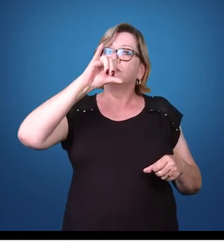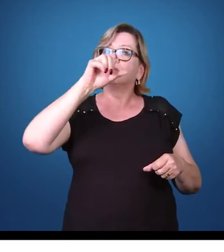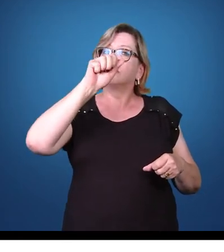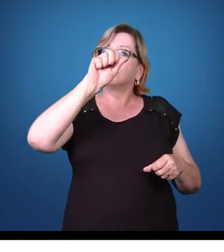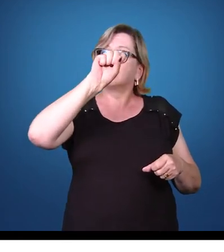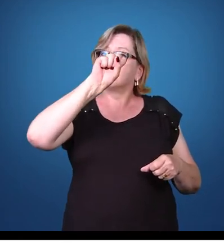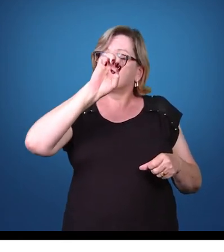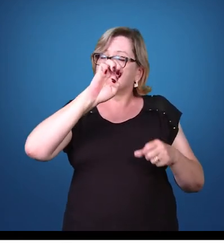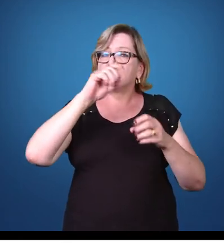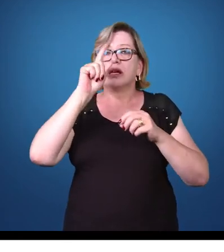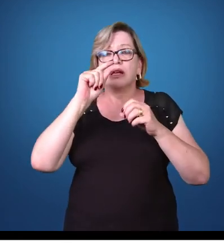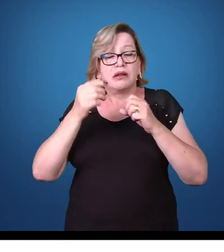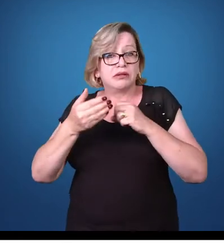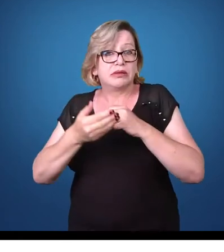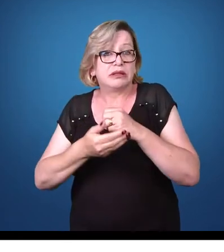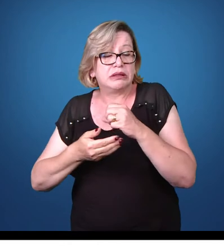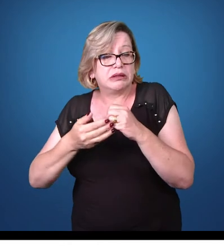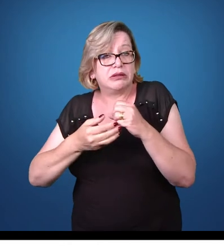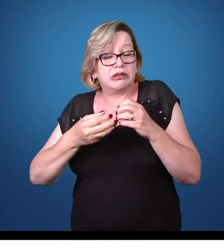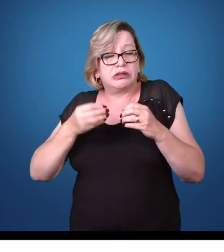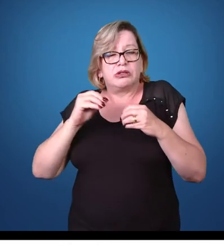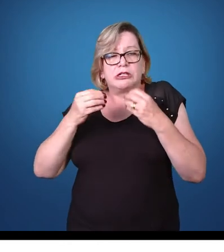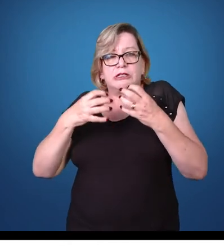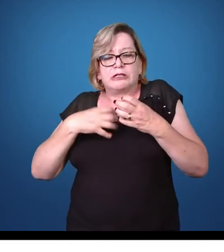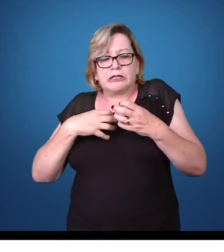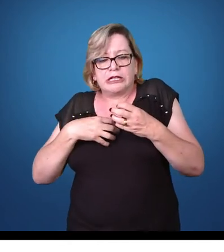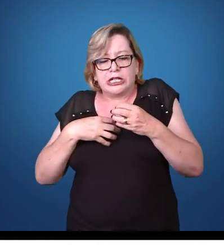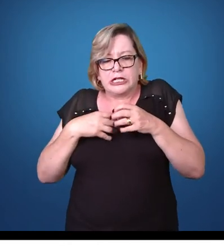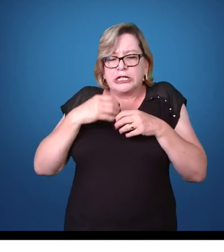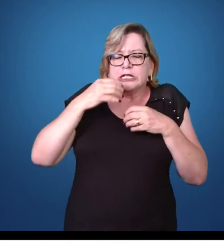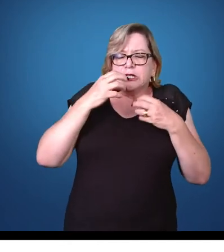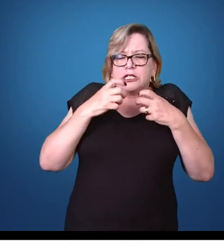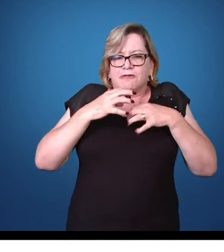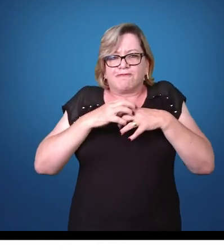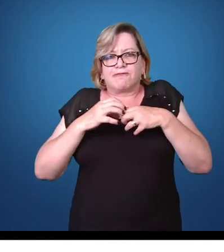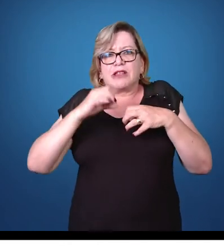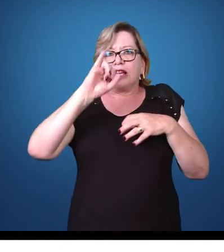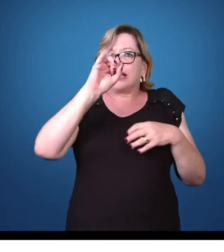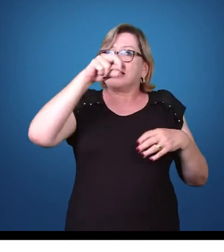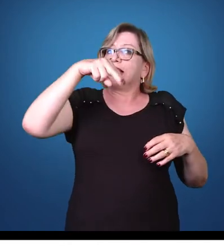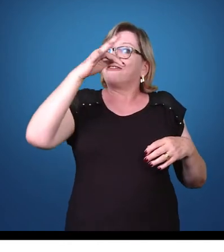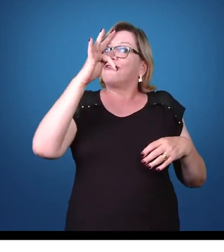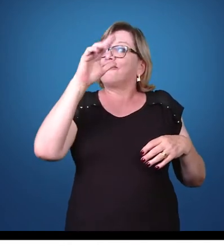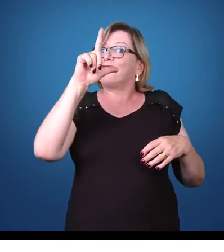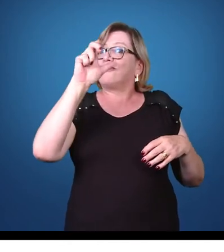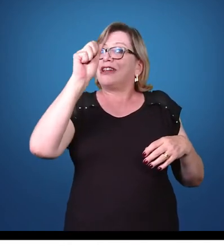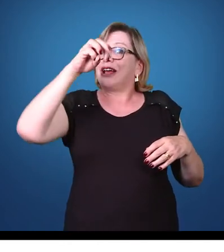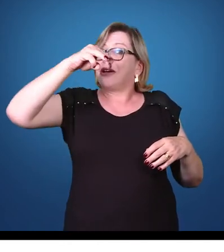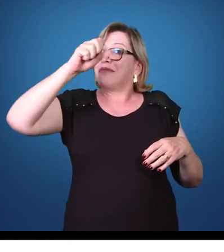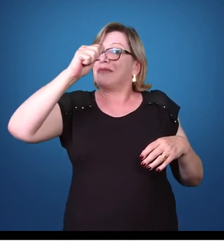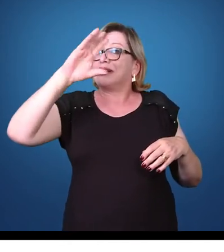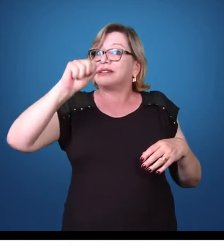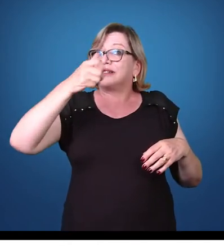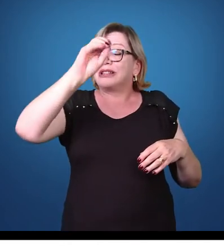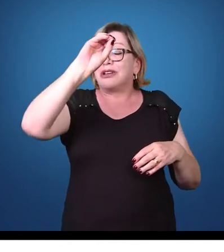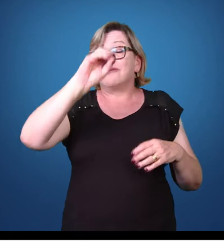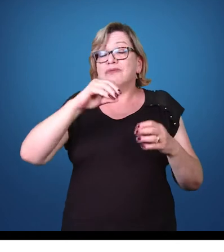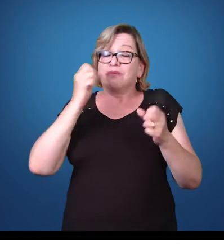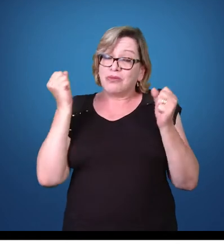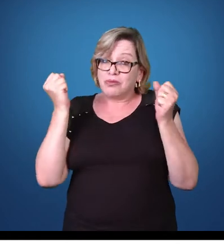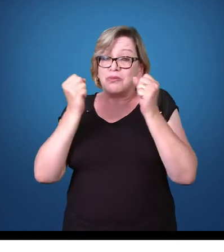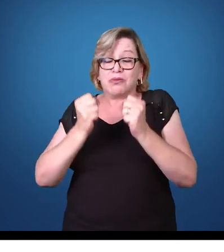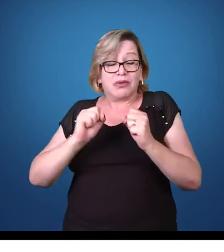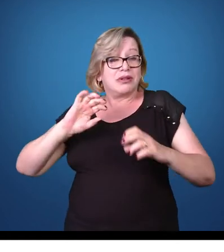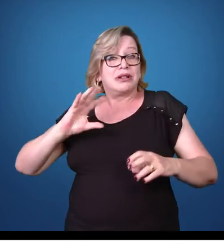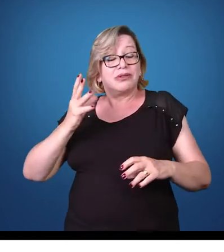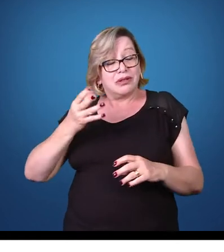basicamente, os sintomas são um processo inflamatório por conta da presença desse parasita na vagina das mulheres e até